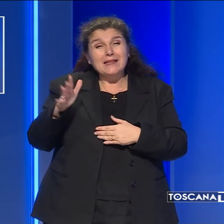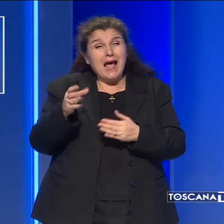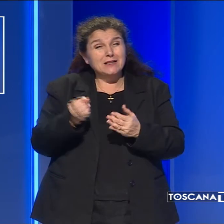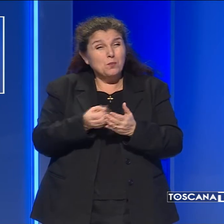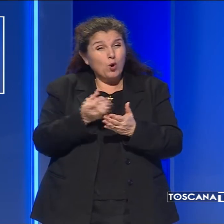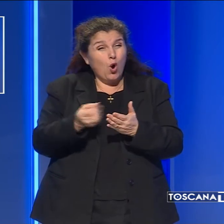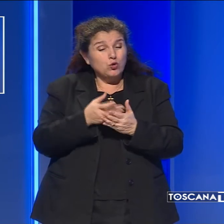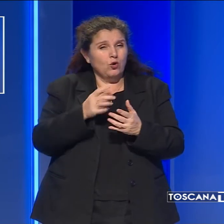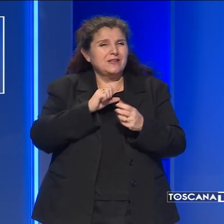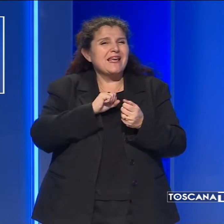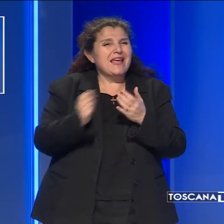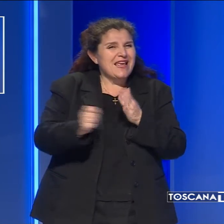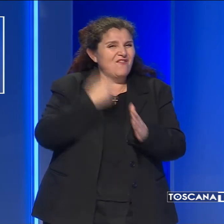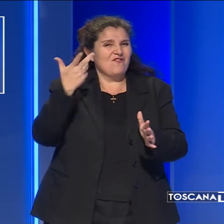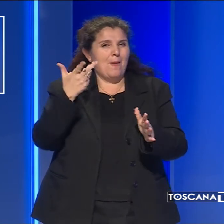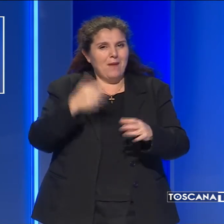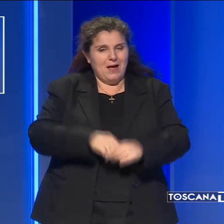altamente infiammabile.